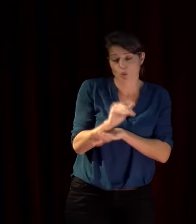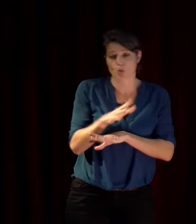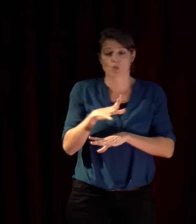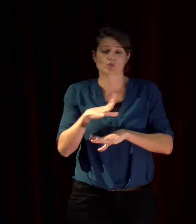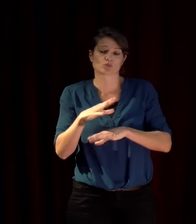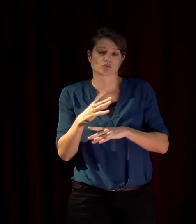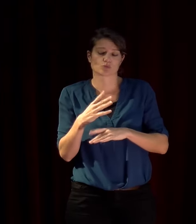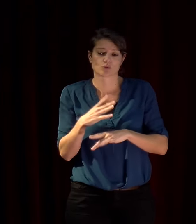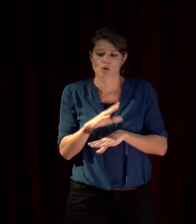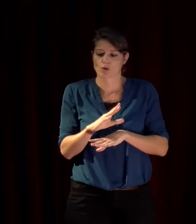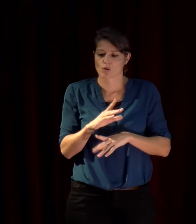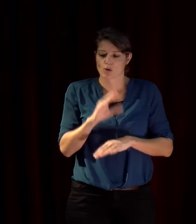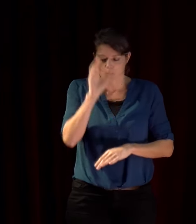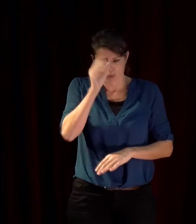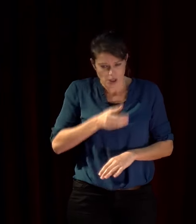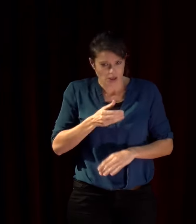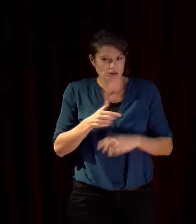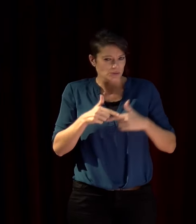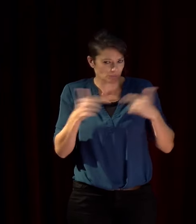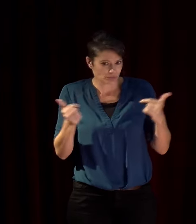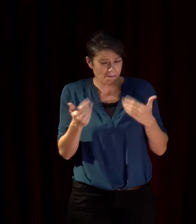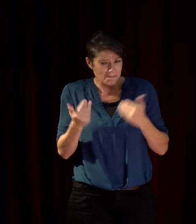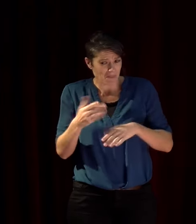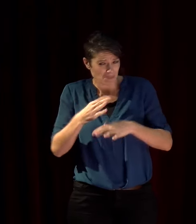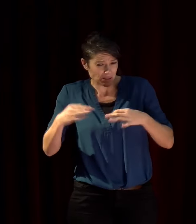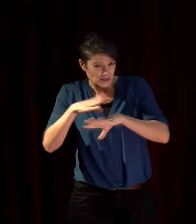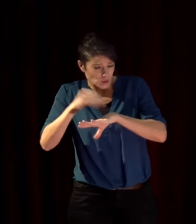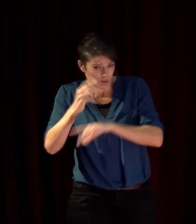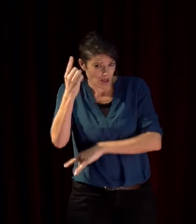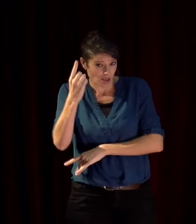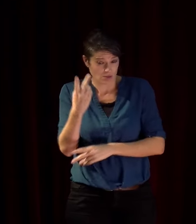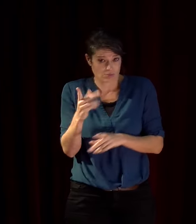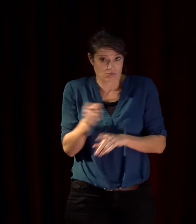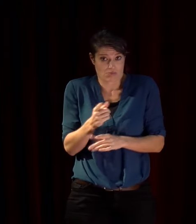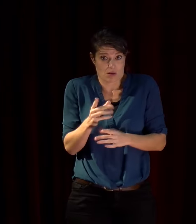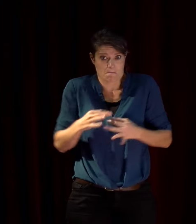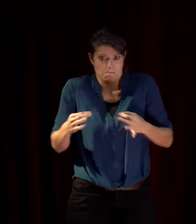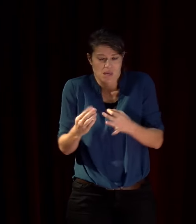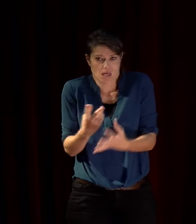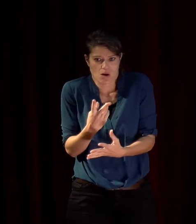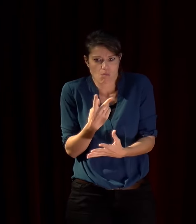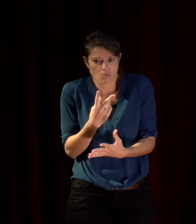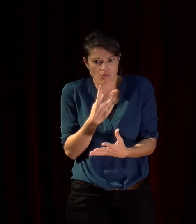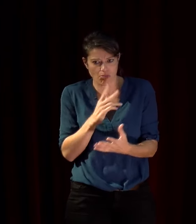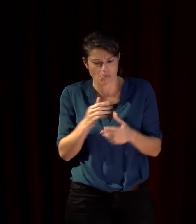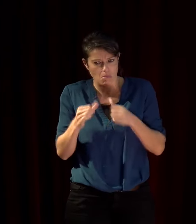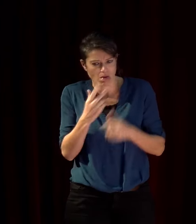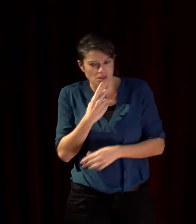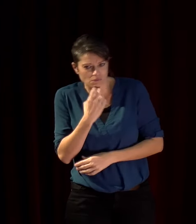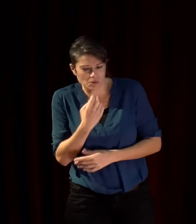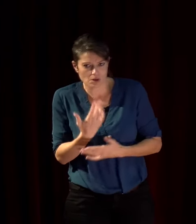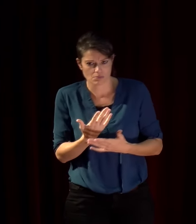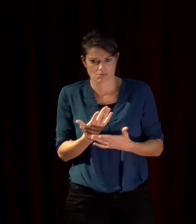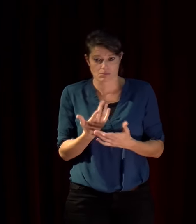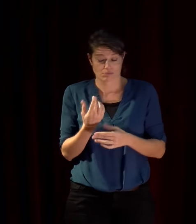même la Suède qui est un pays extrêmement civilisé est désormais gouverné par